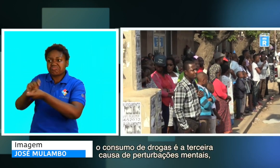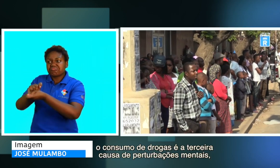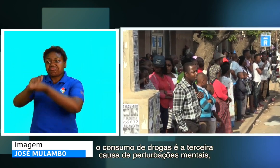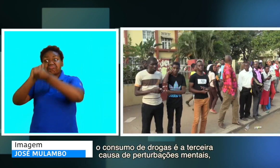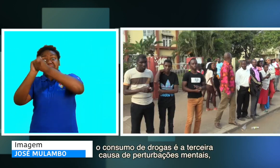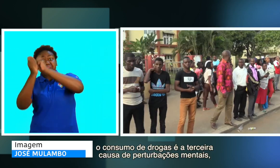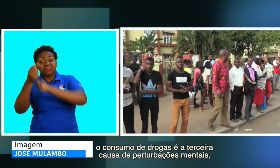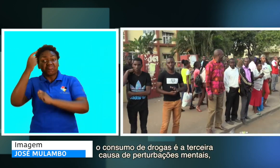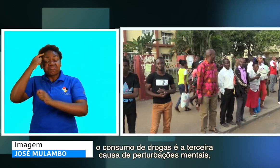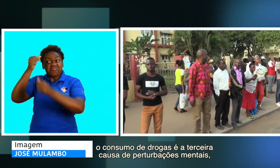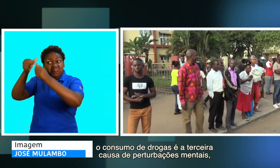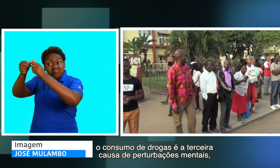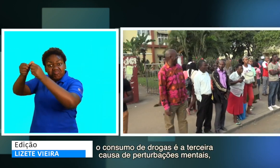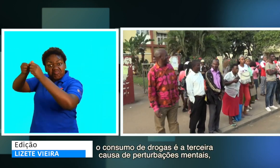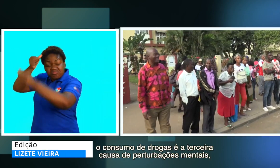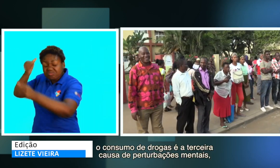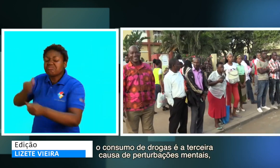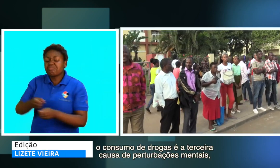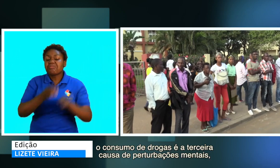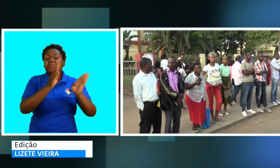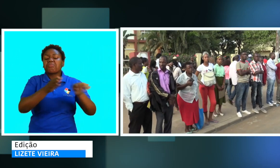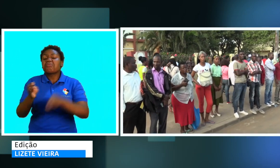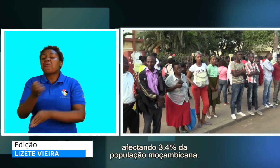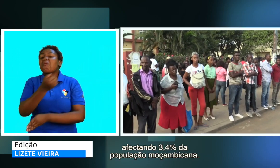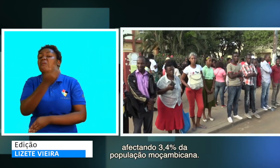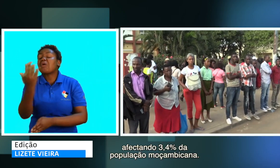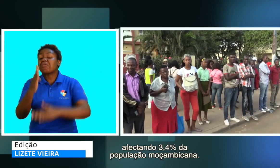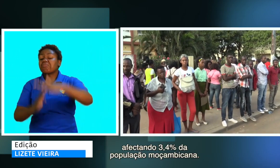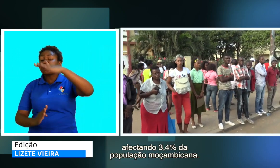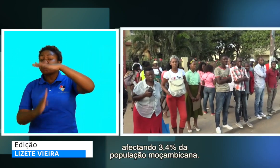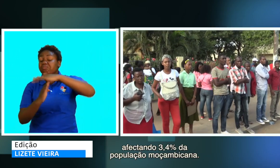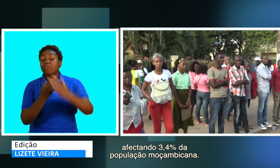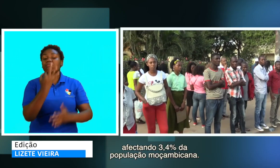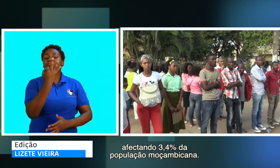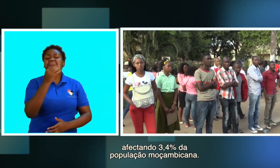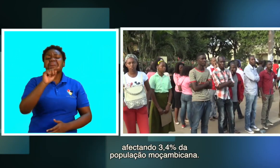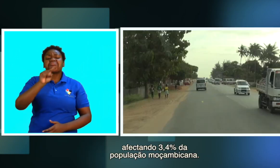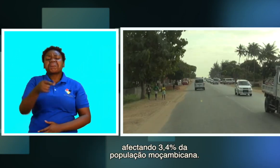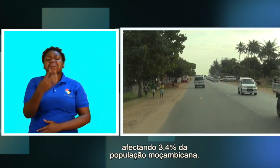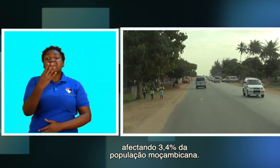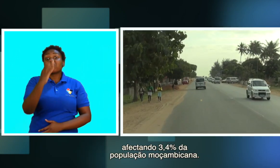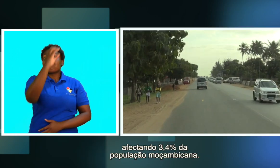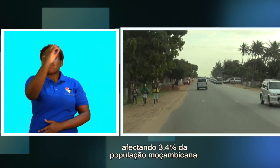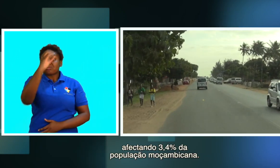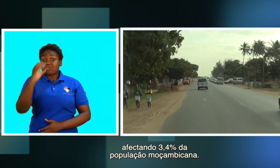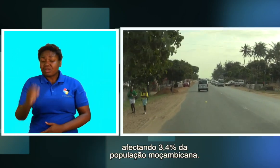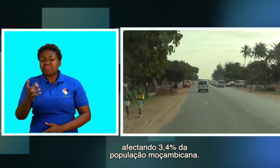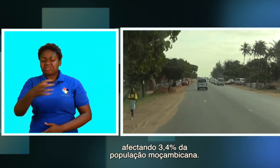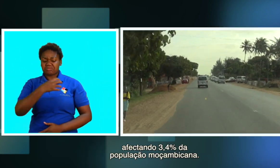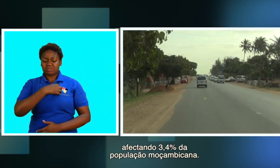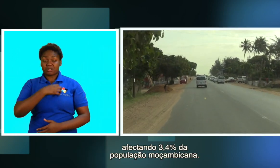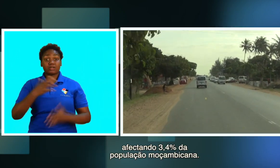drogas é a terceira causa de perturbações mentais, afetando 3,4% da população moçambicana.